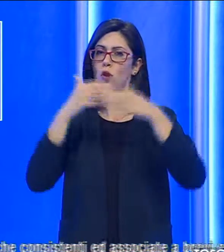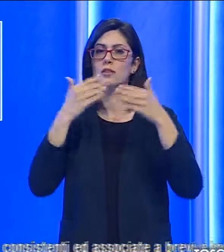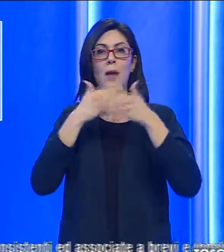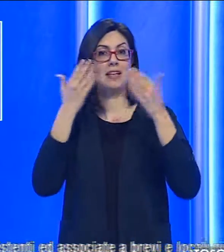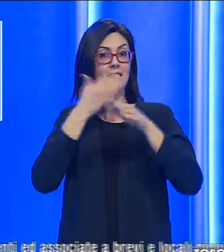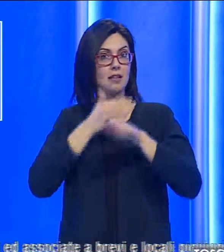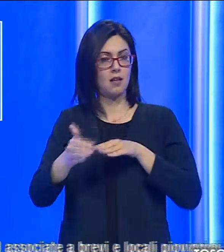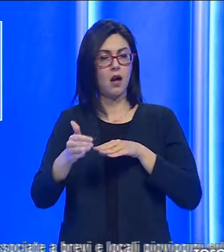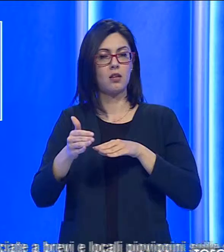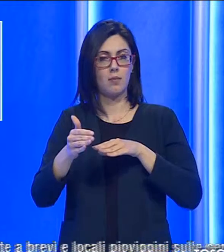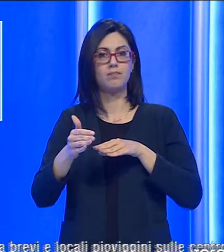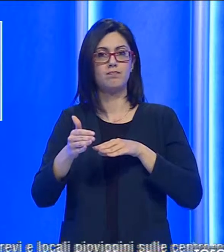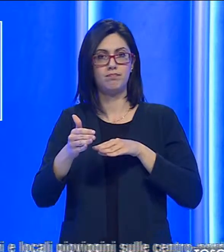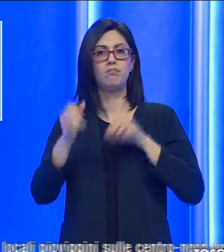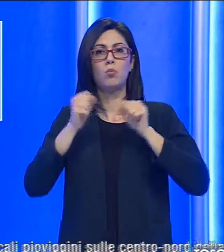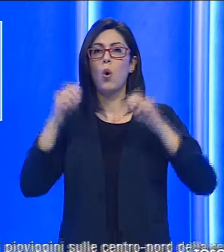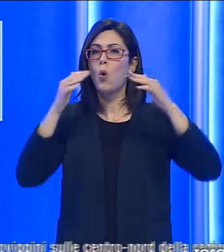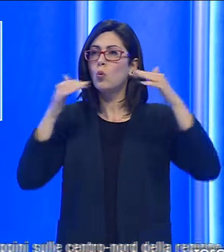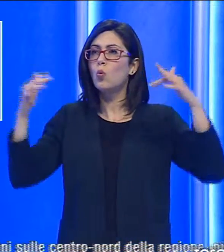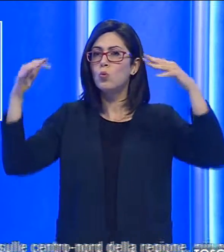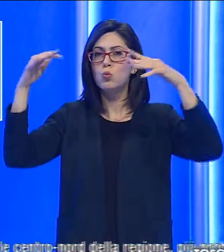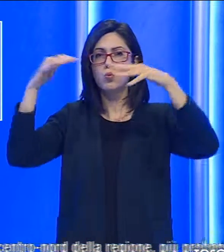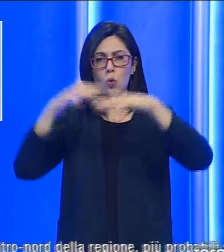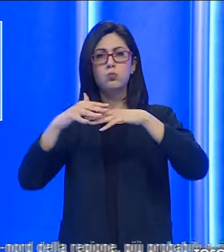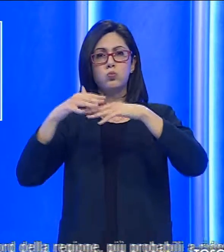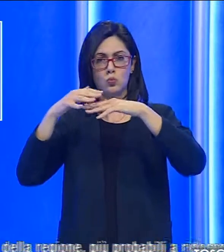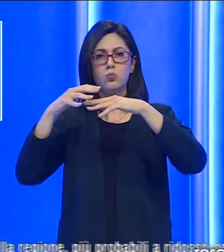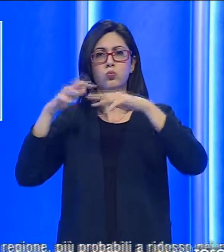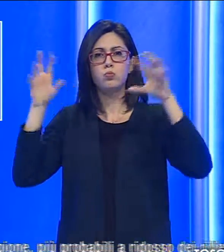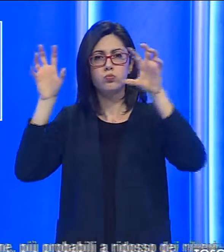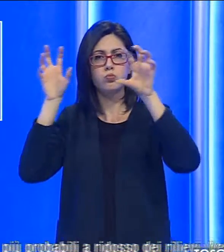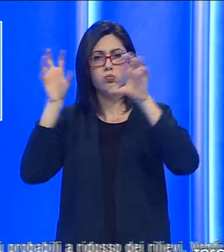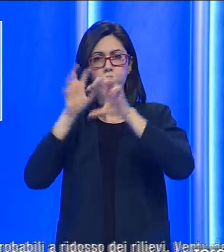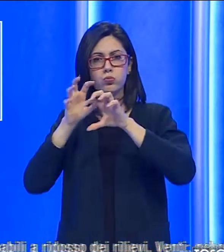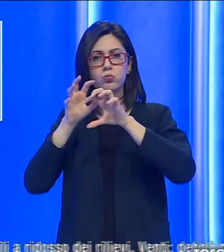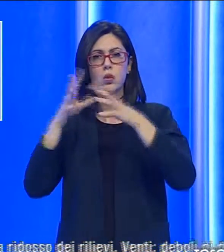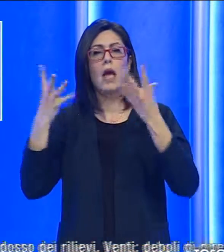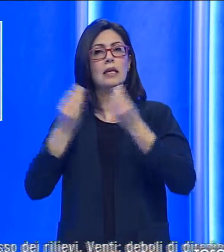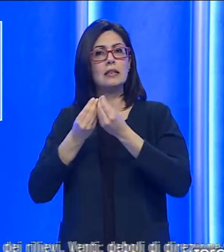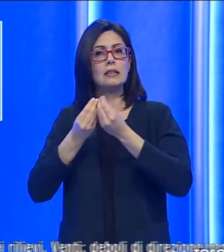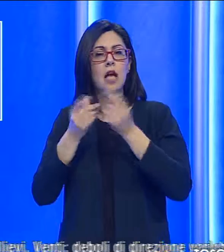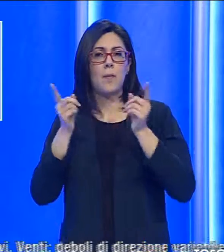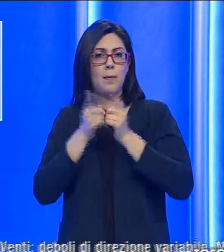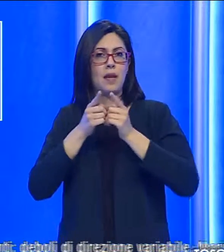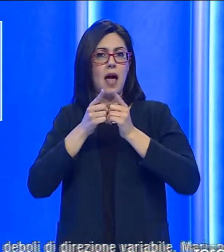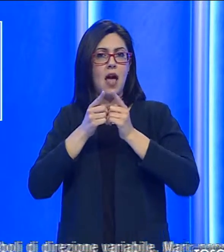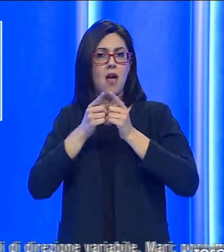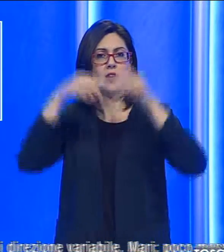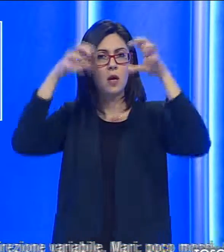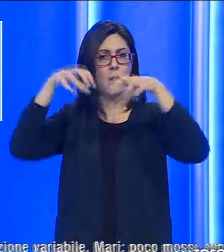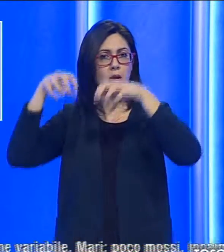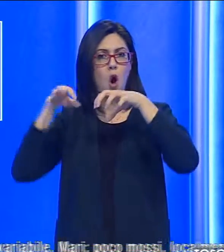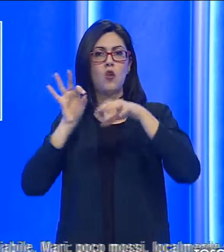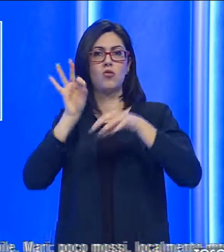mattinata, con nubi anche piuttosto consistenti e associate a brevi piogge sul